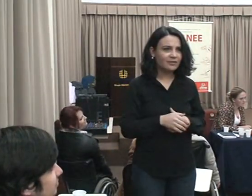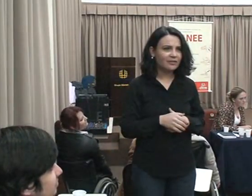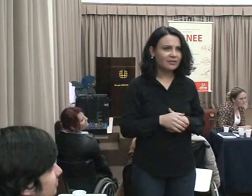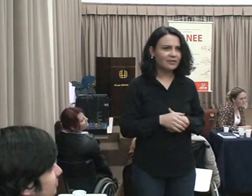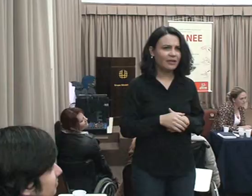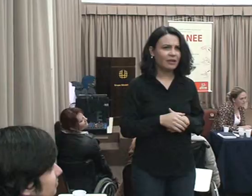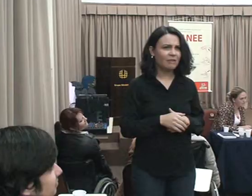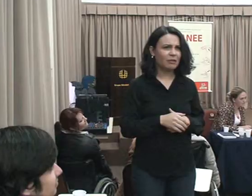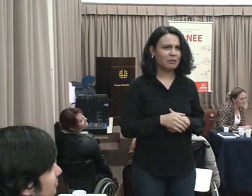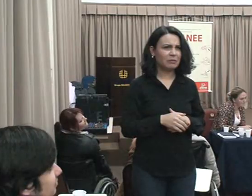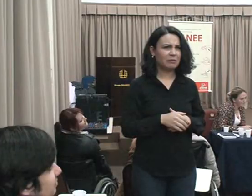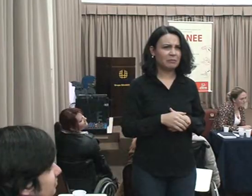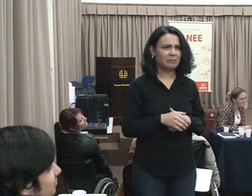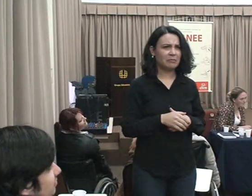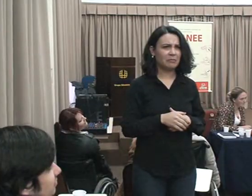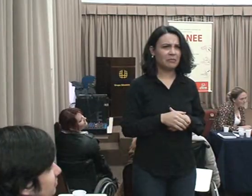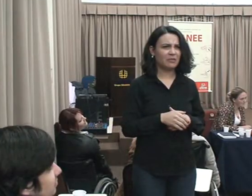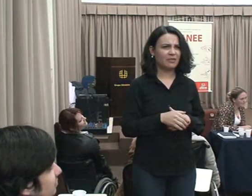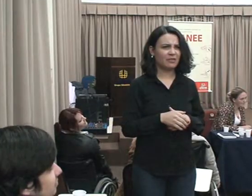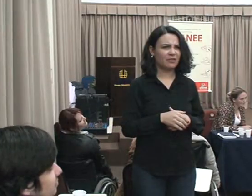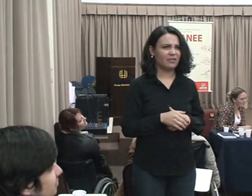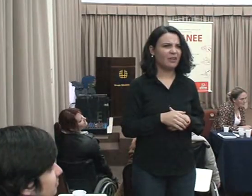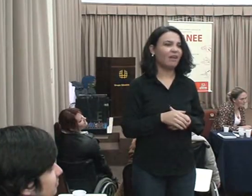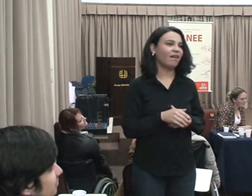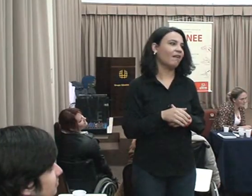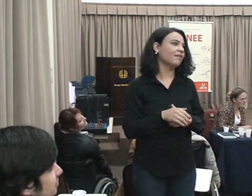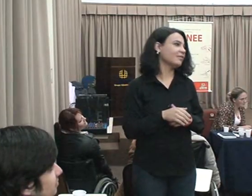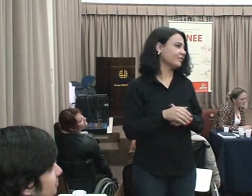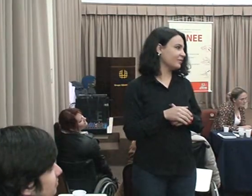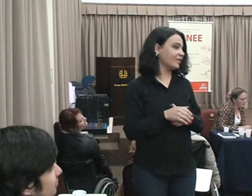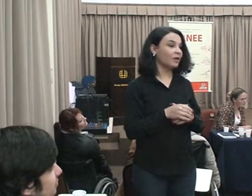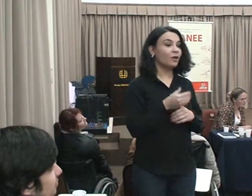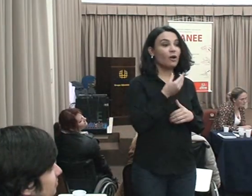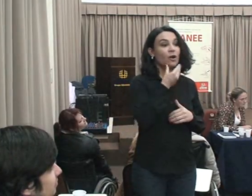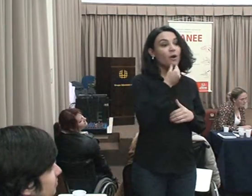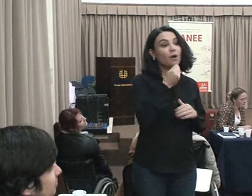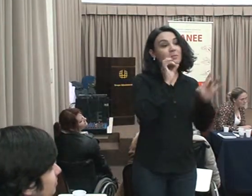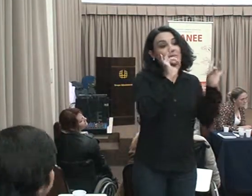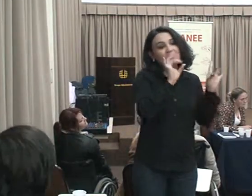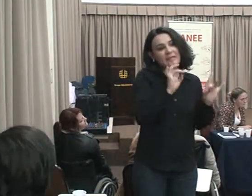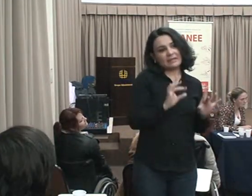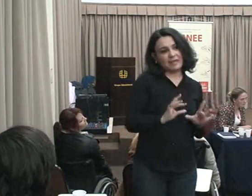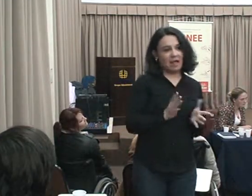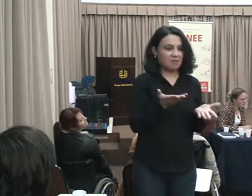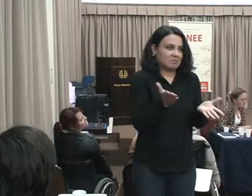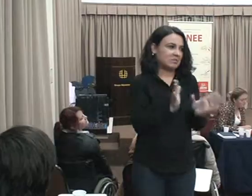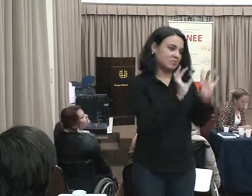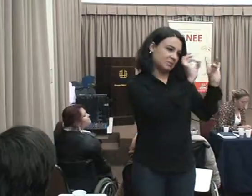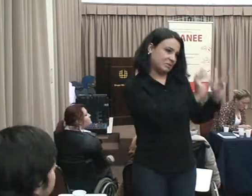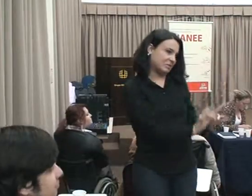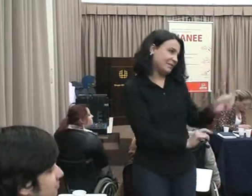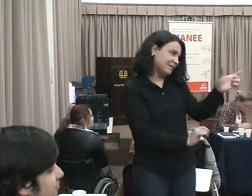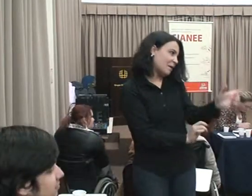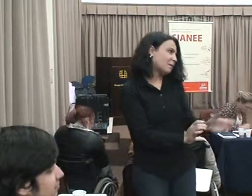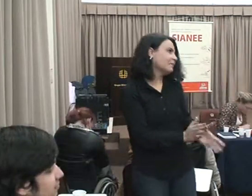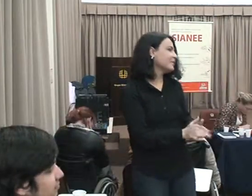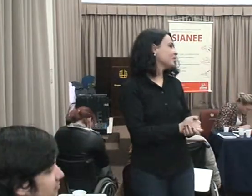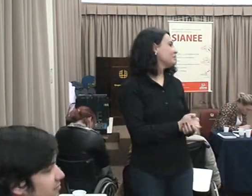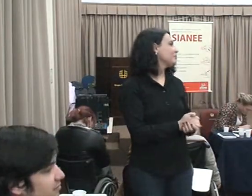É isso que eu vou dizer para vocês É o seguinte Eu fui no clube,